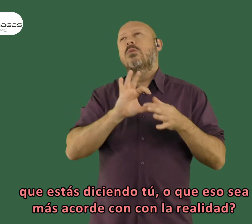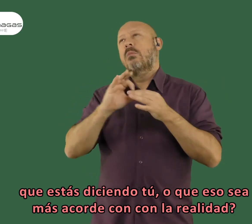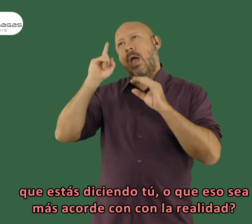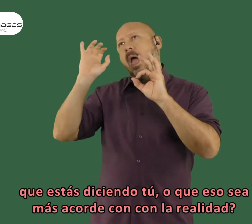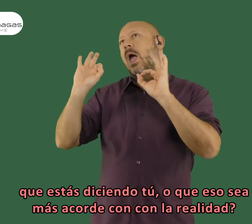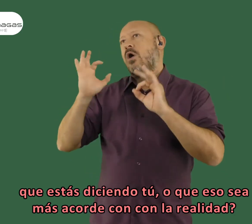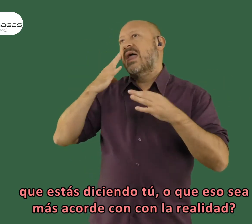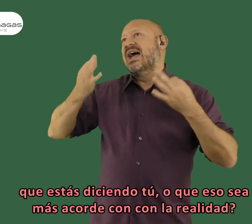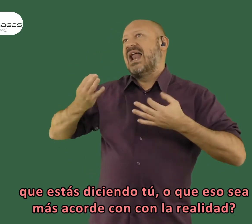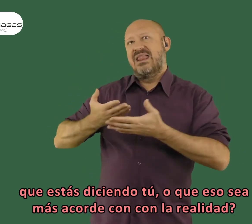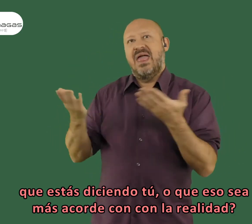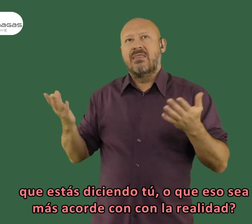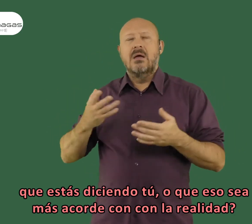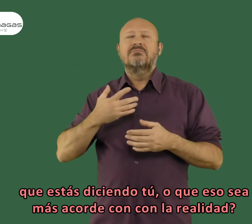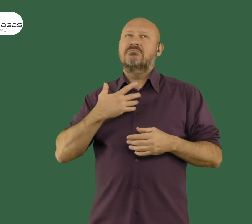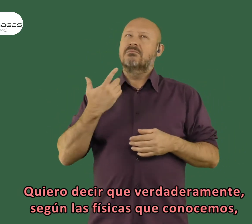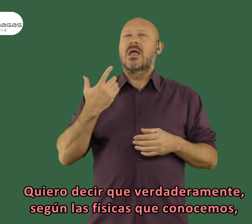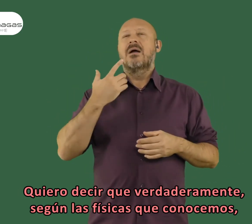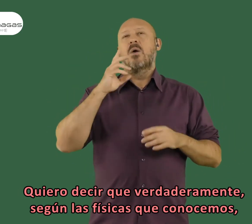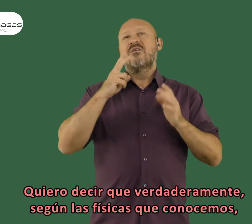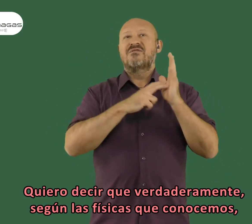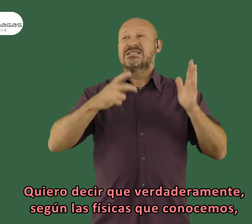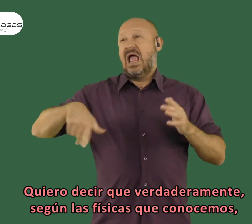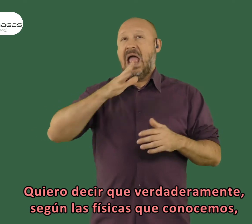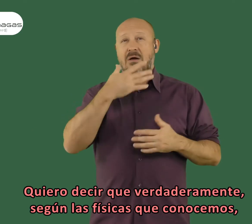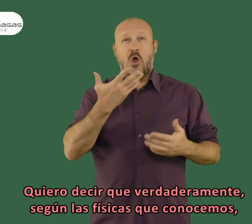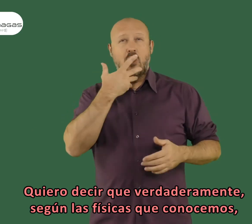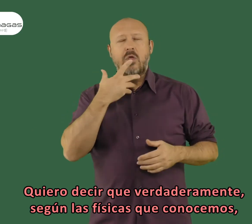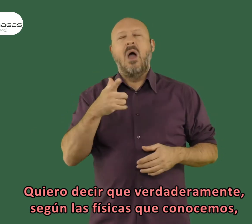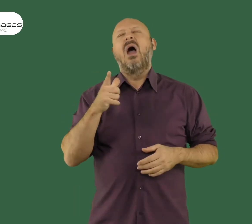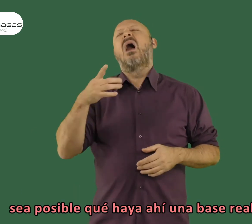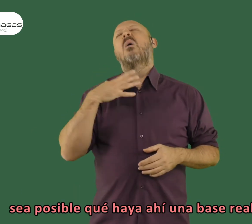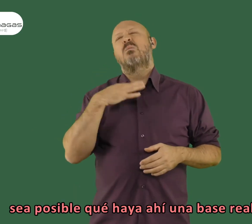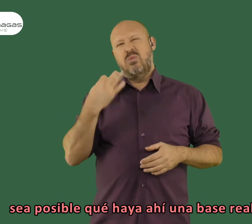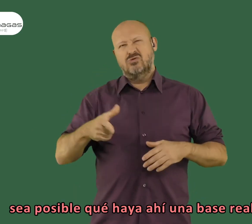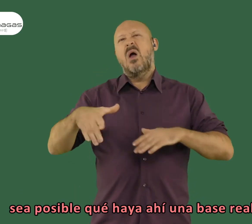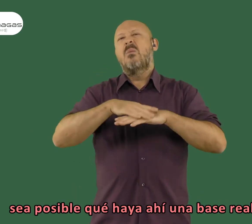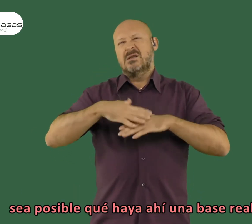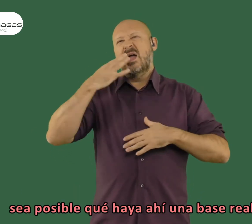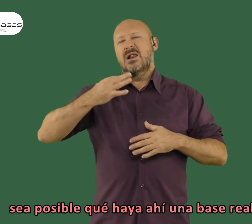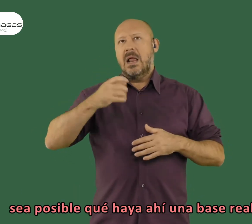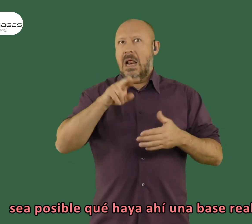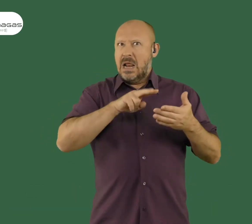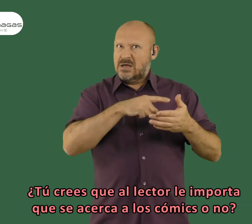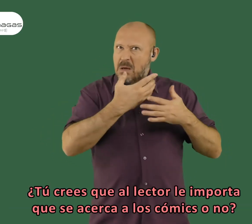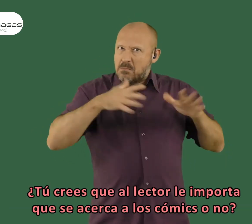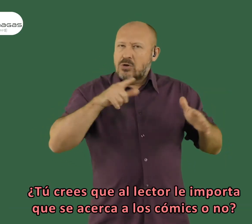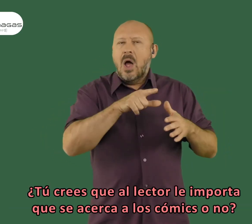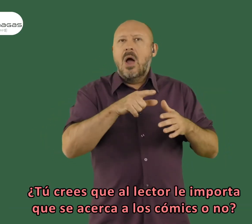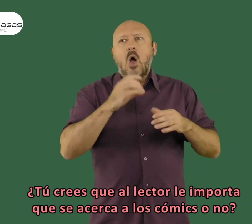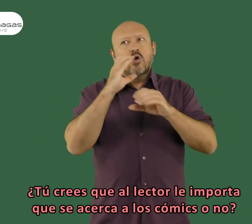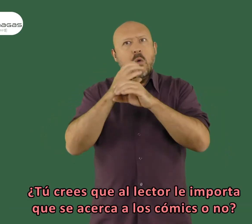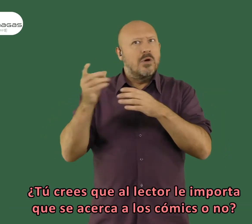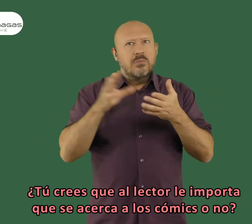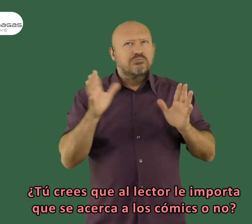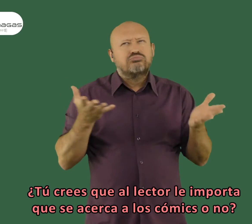que eso sea más acorde con la realidad? Quiero decir que verdaderamente, según las físicas que conocemos, sea posible, que haya una base real. ¿Tú crees que